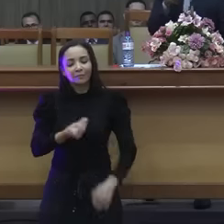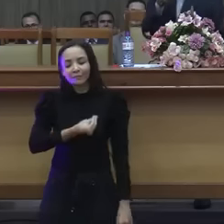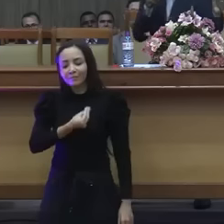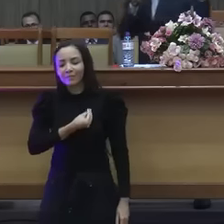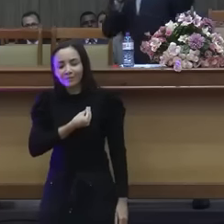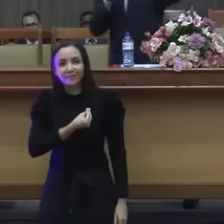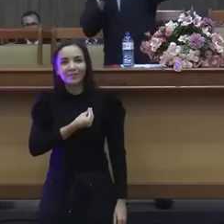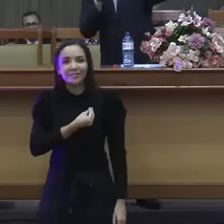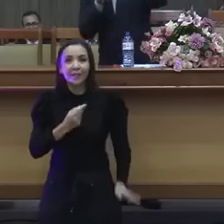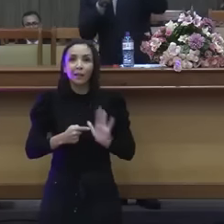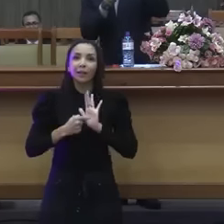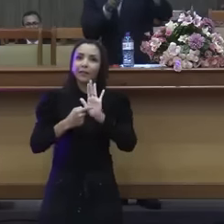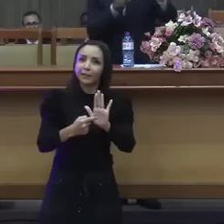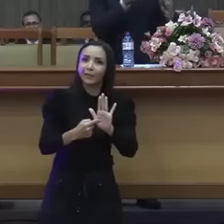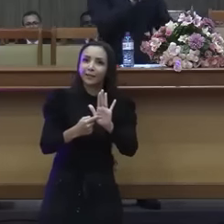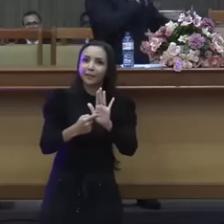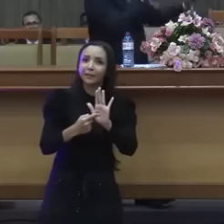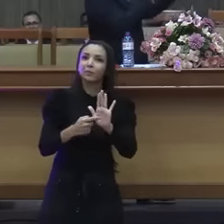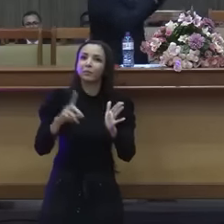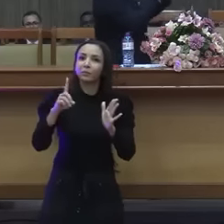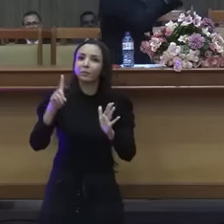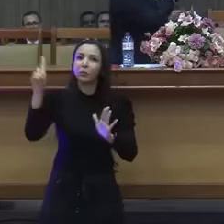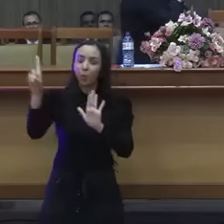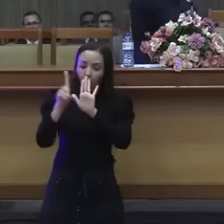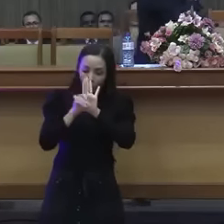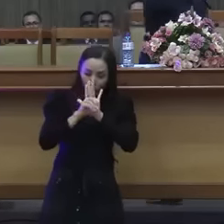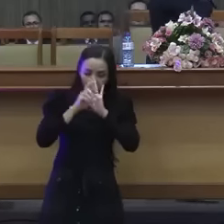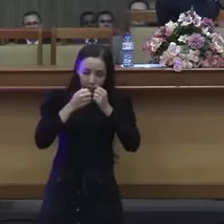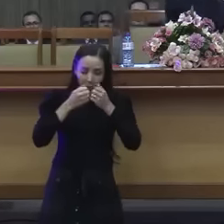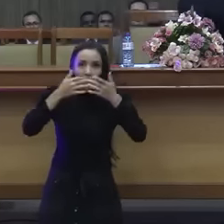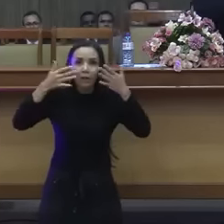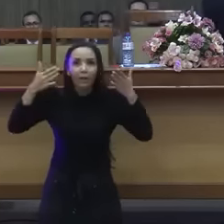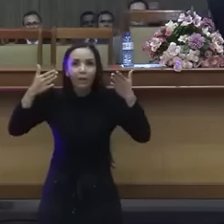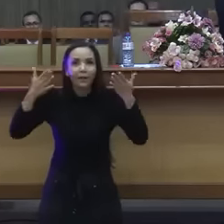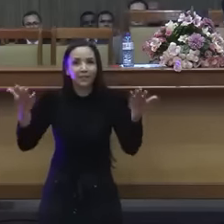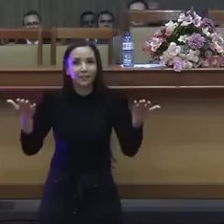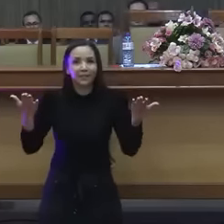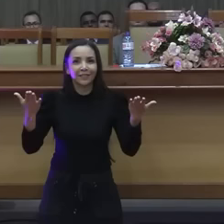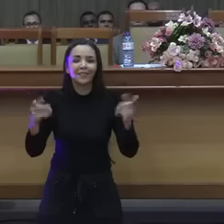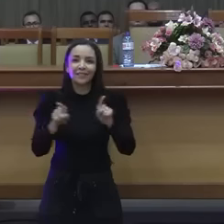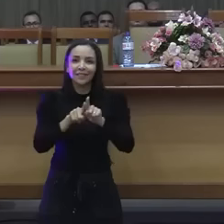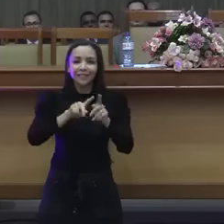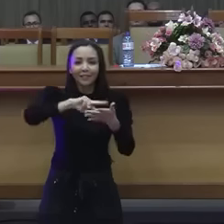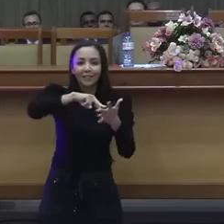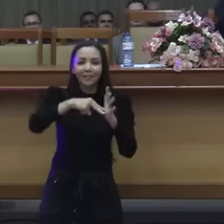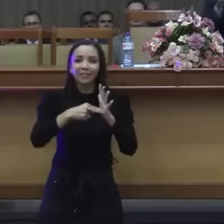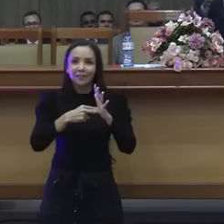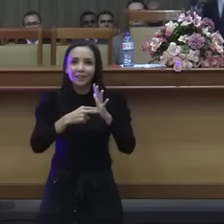E ele só quer imitar aquilo que é bom e aquilo que corresponde à salvação de Deus.